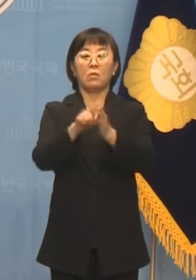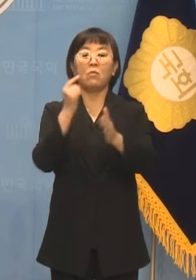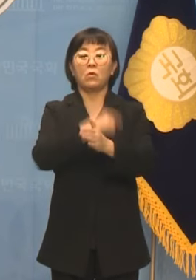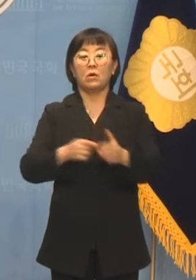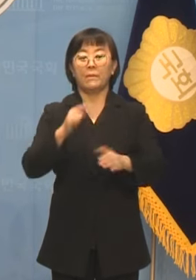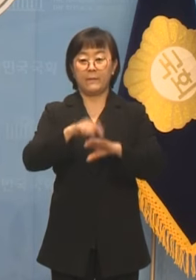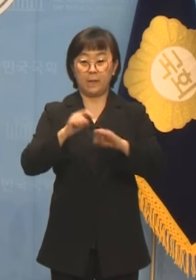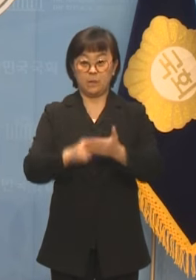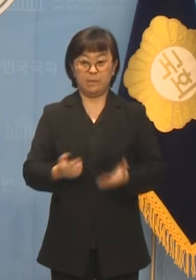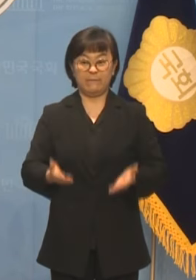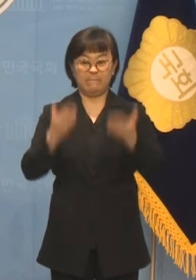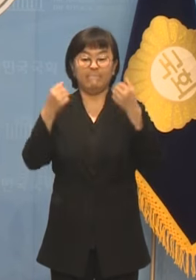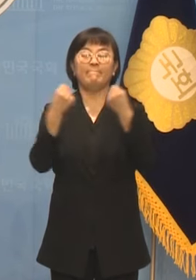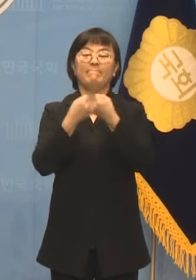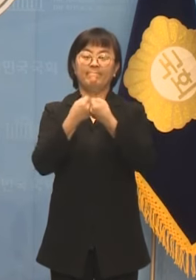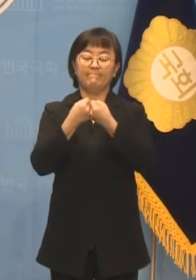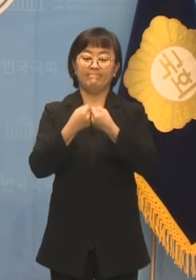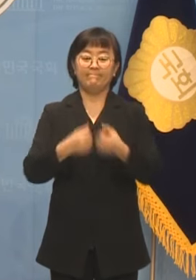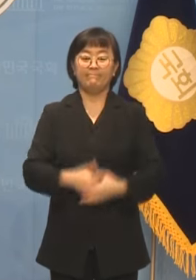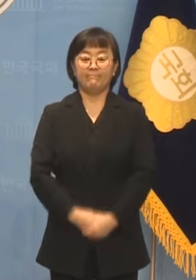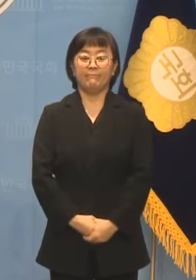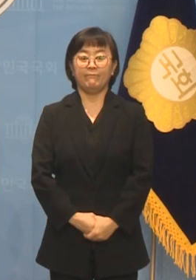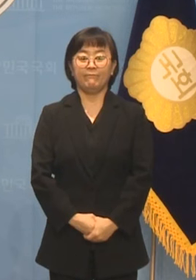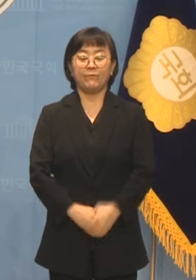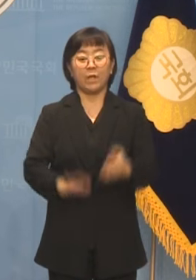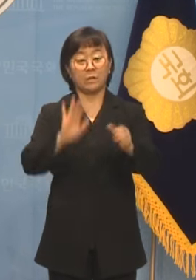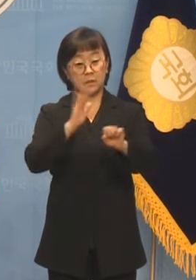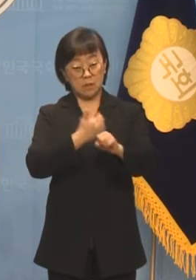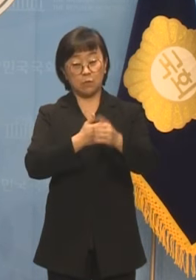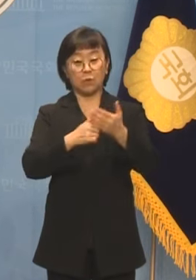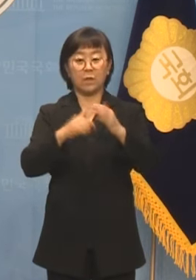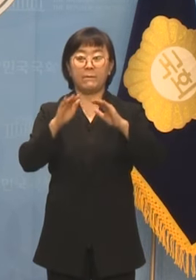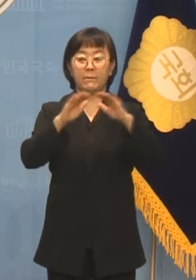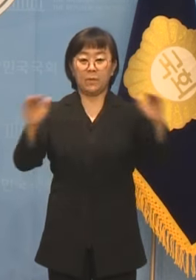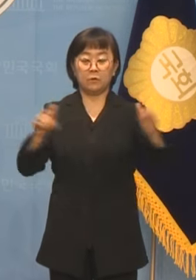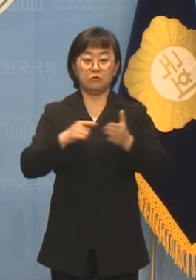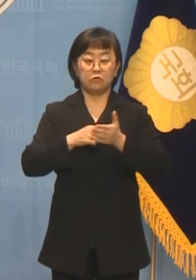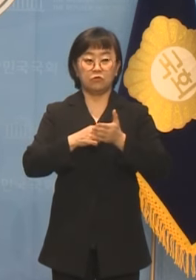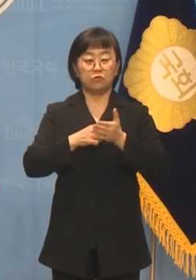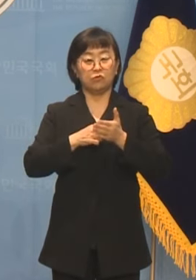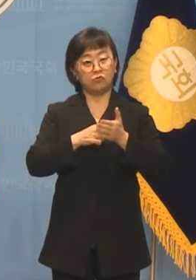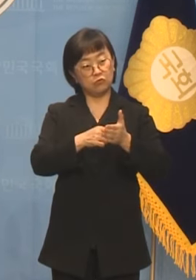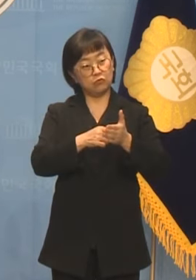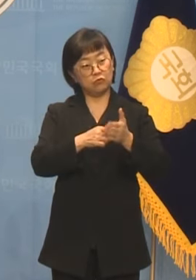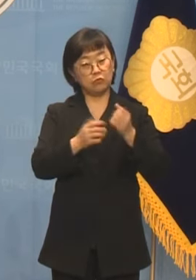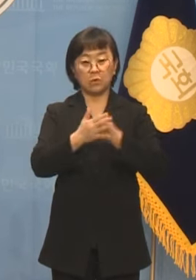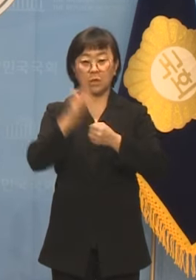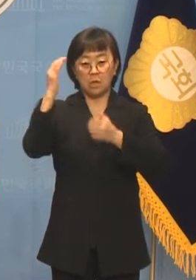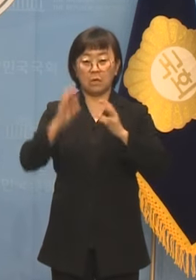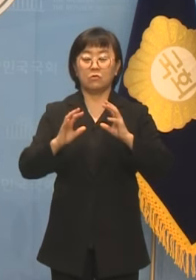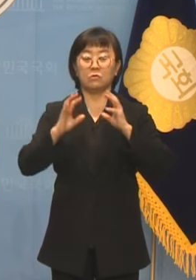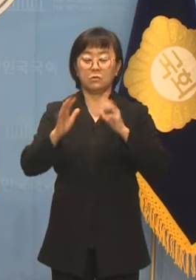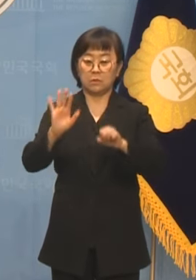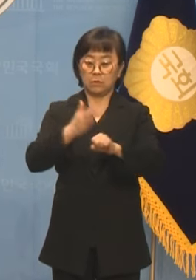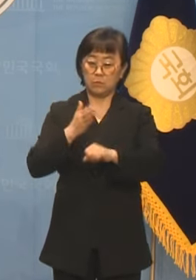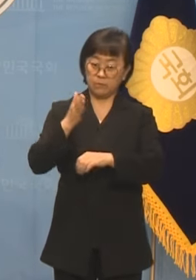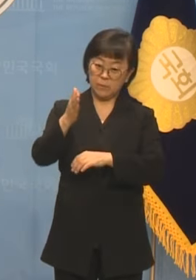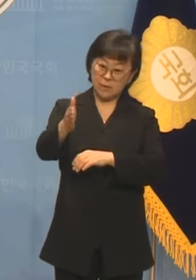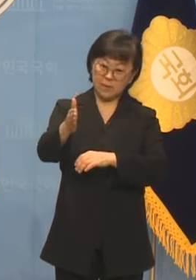싸우겠습니다 왜곡된 평등을 추구하며 대한민국을 잘못된 방향으로